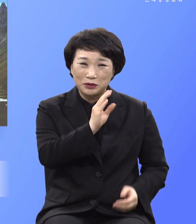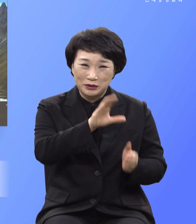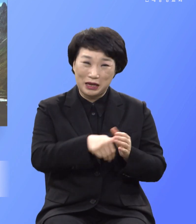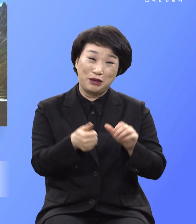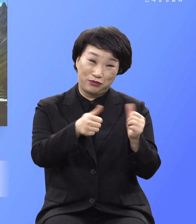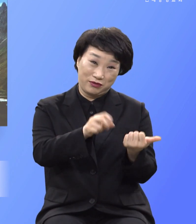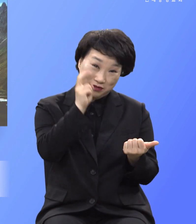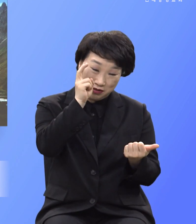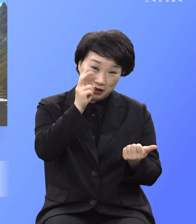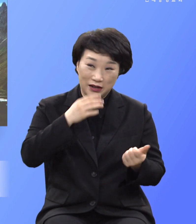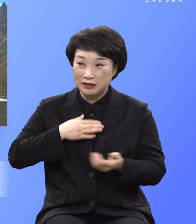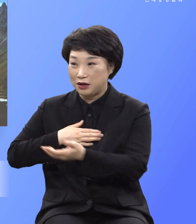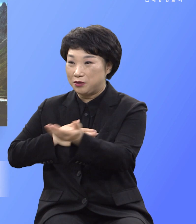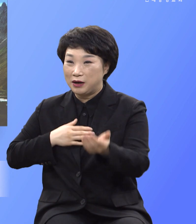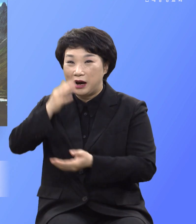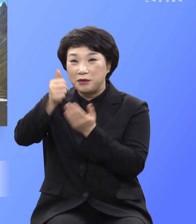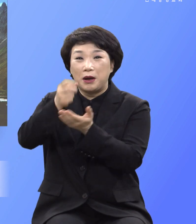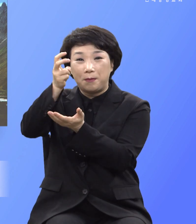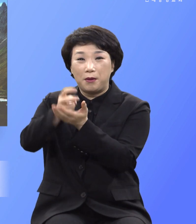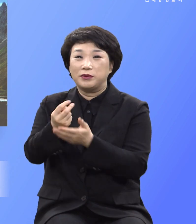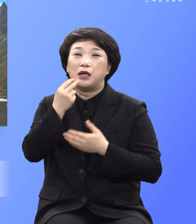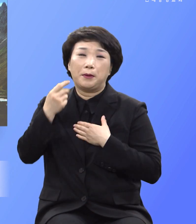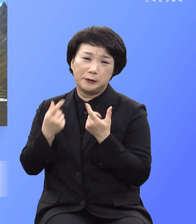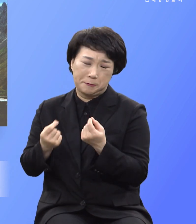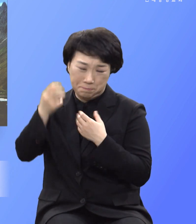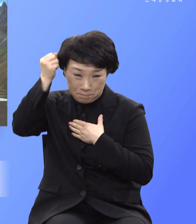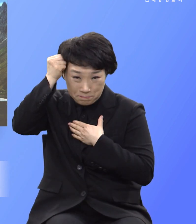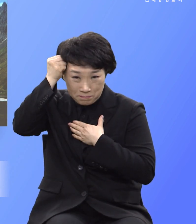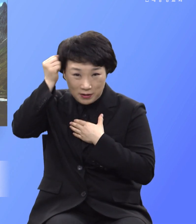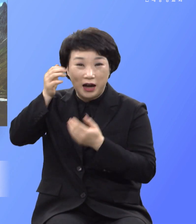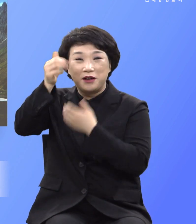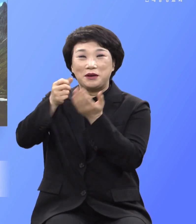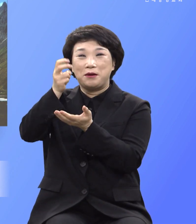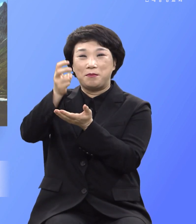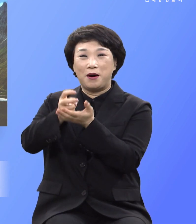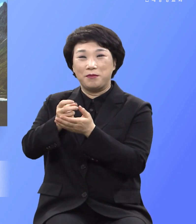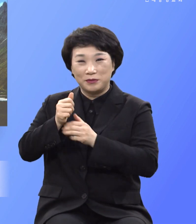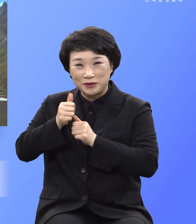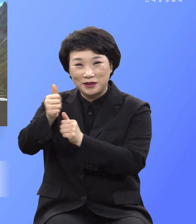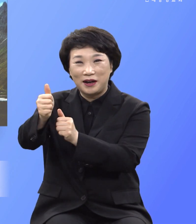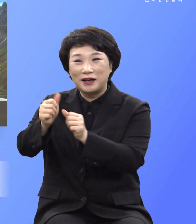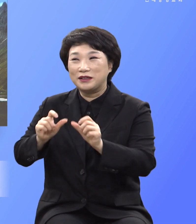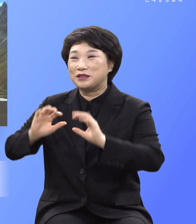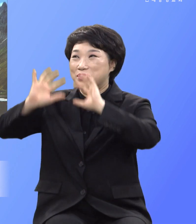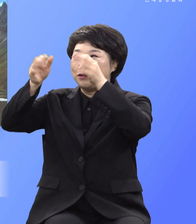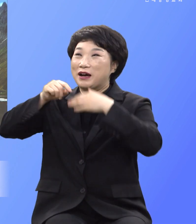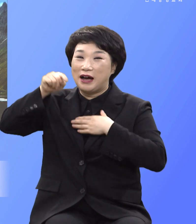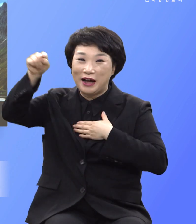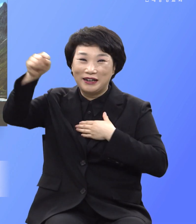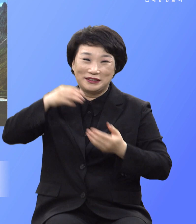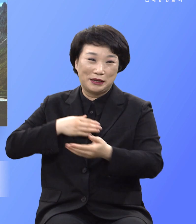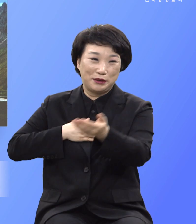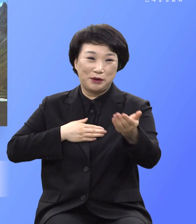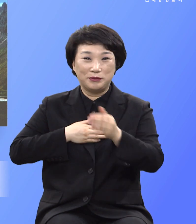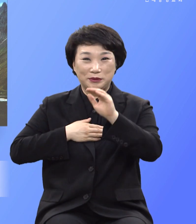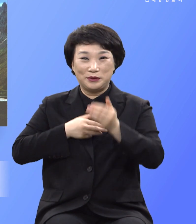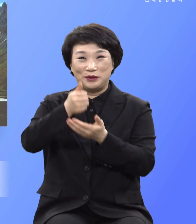생명으로 알고 법을 쫓아 천국까지 가는 여러분들의 길을 주님의 이름으로 축복합니다